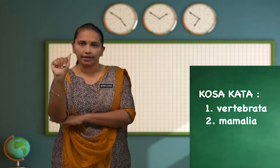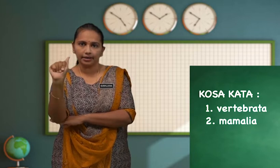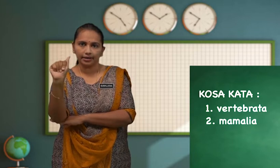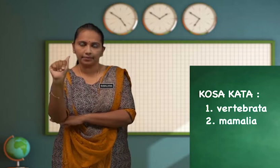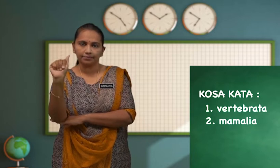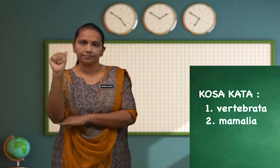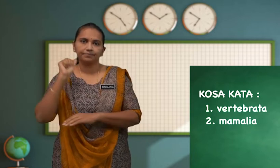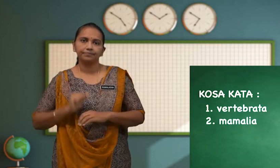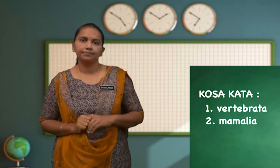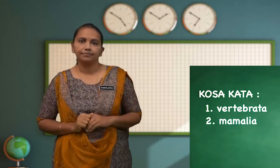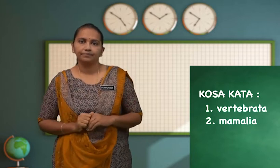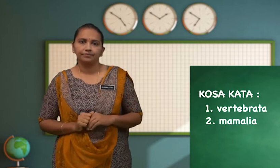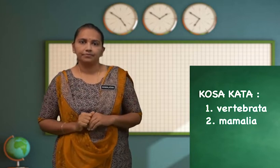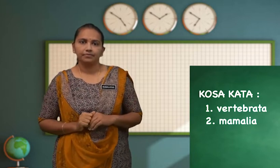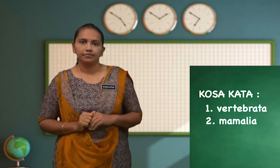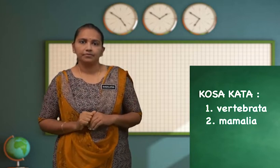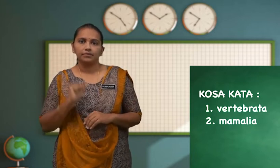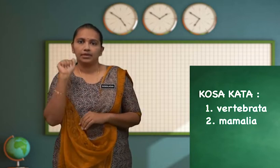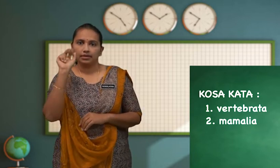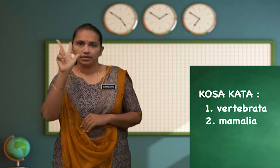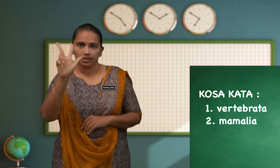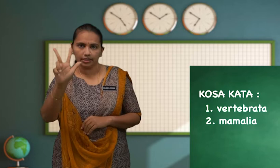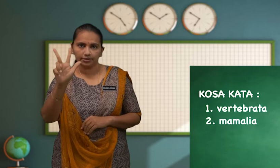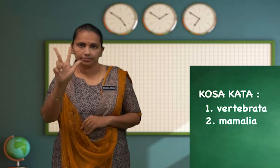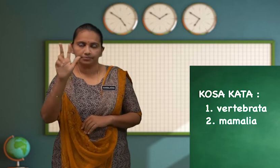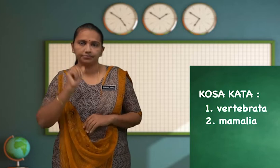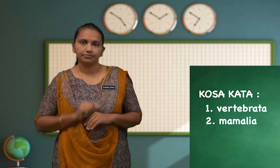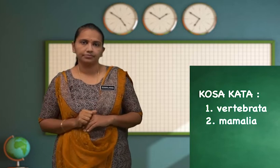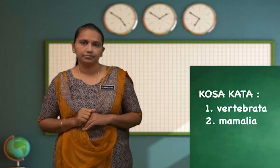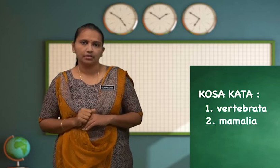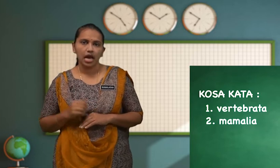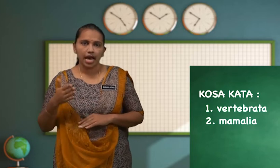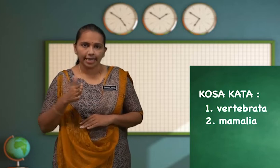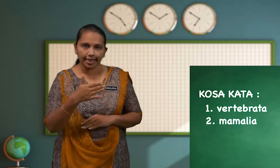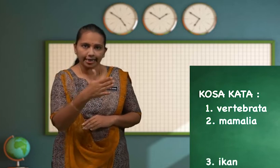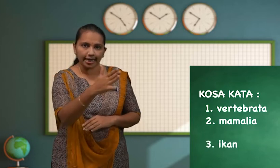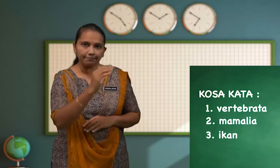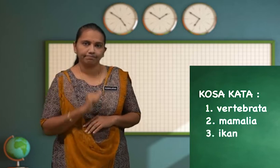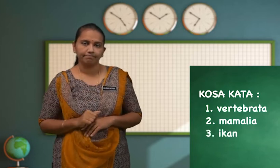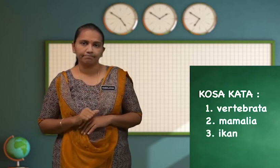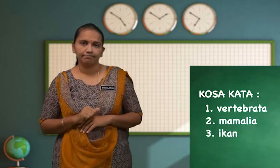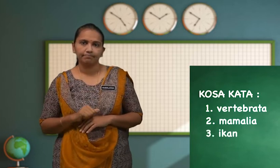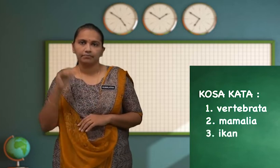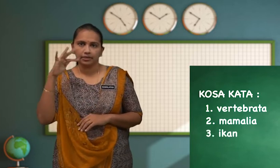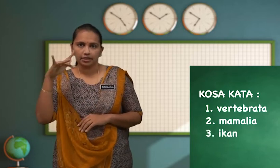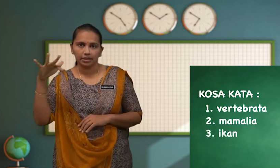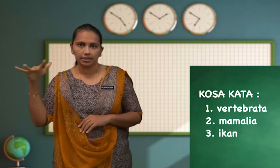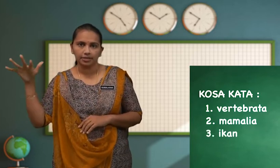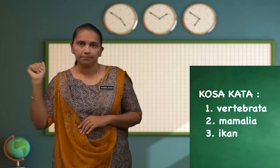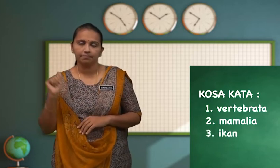-A Yang ketiga Ikan Kita eja